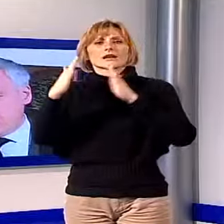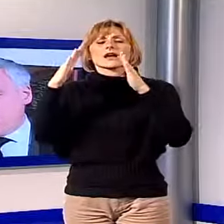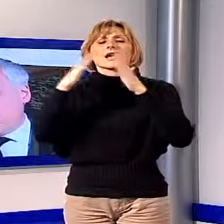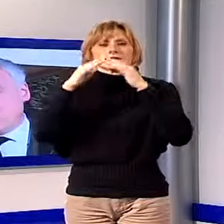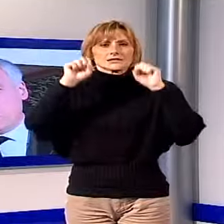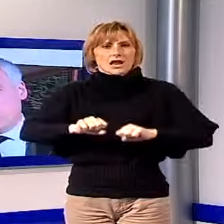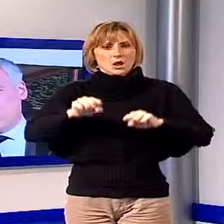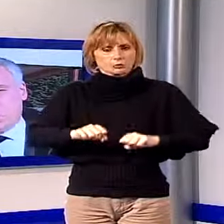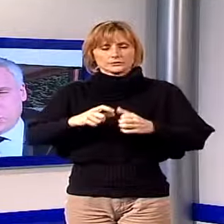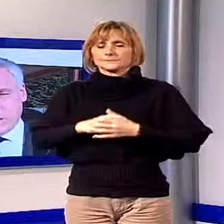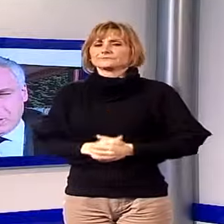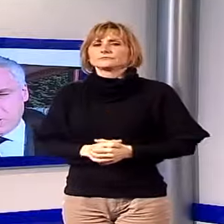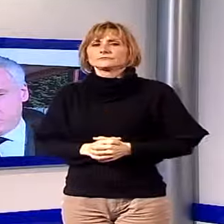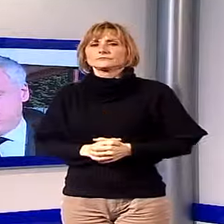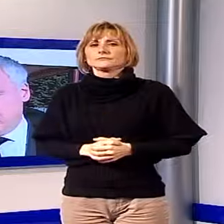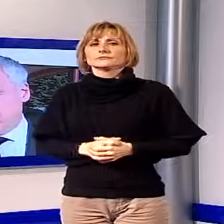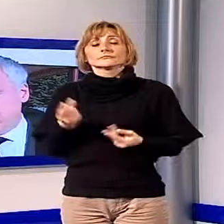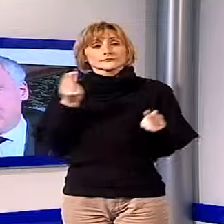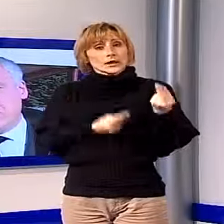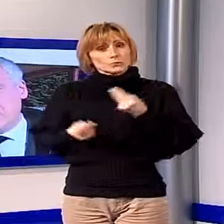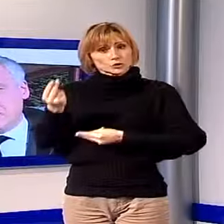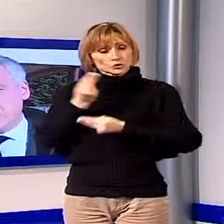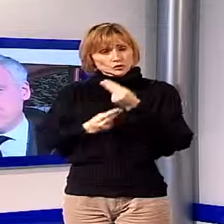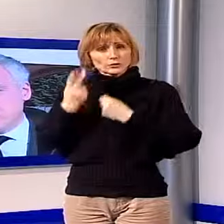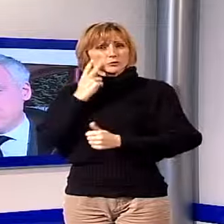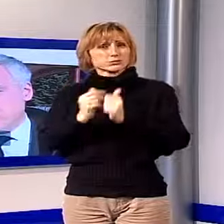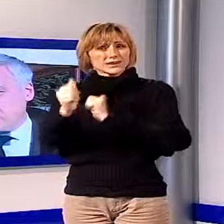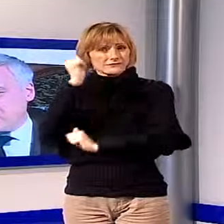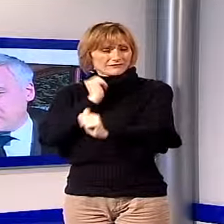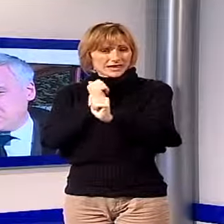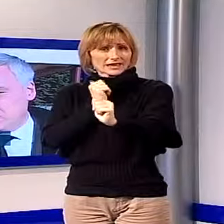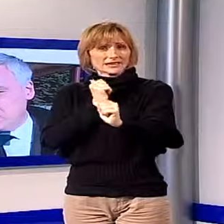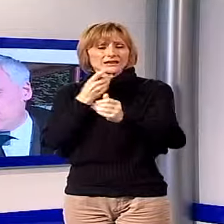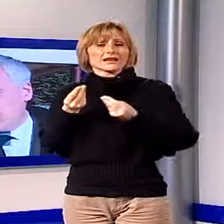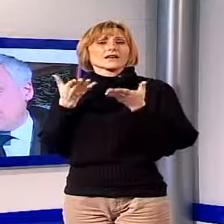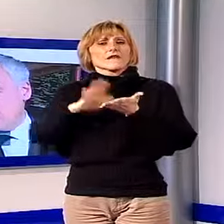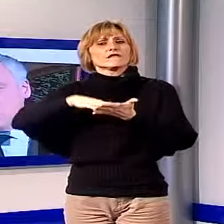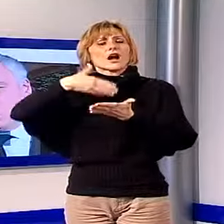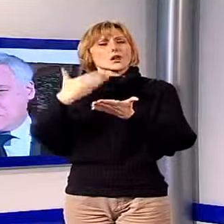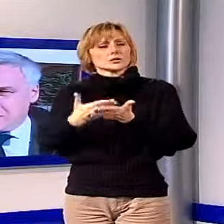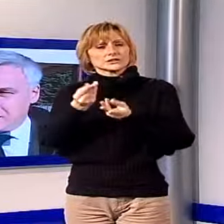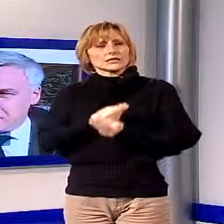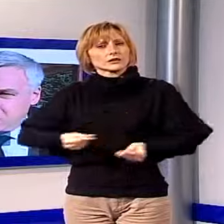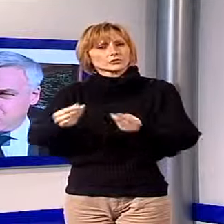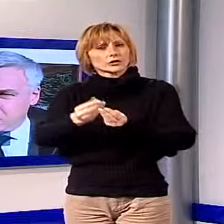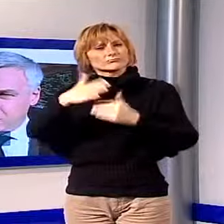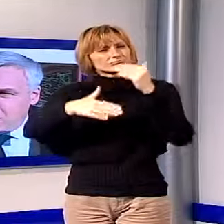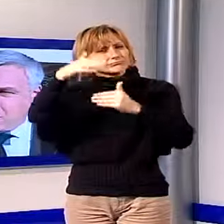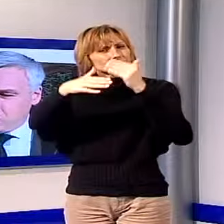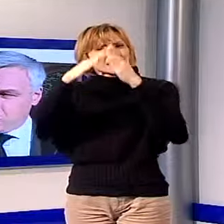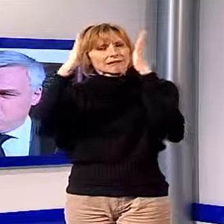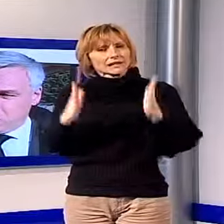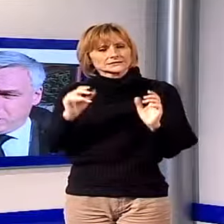Abbiamo predisposto un progetto che prevede la valorizzazione del territorio attraverso la costruzione di case della salute